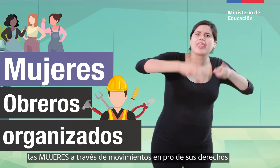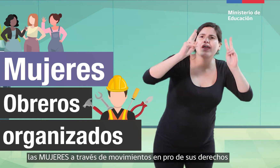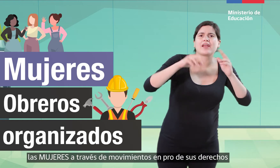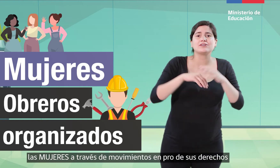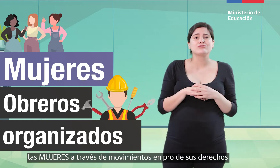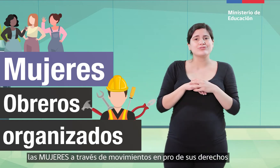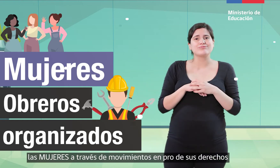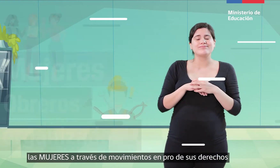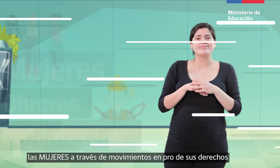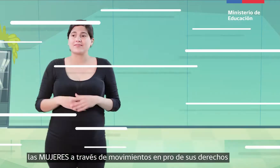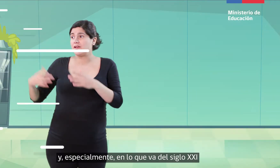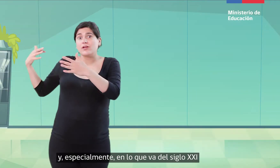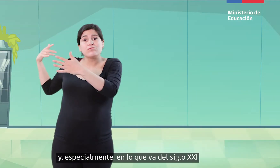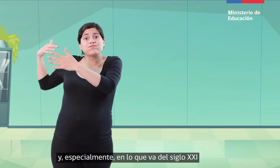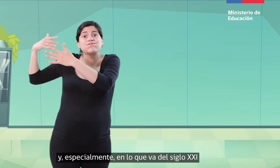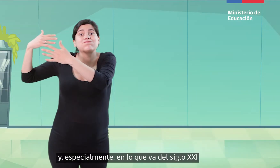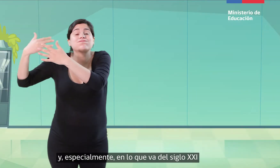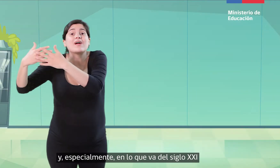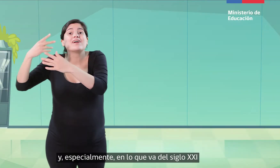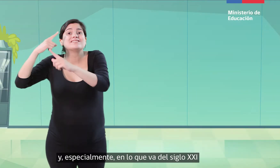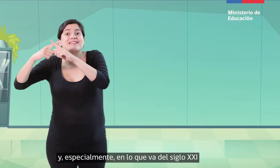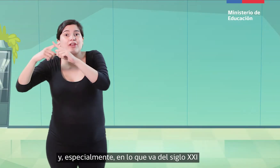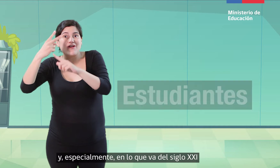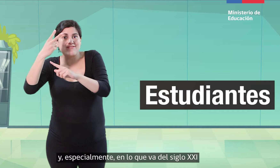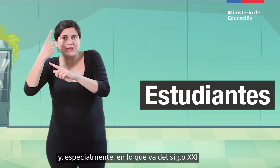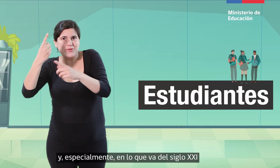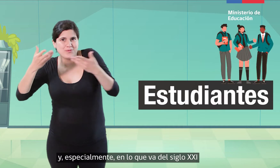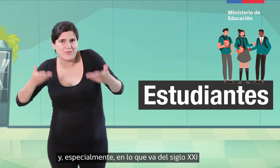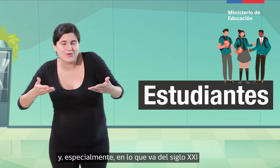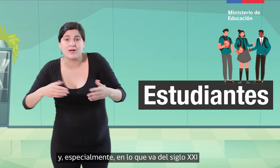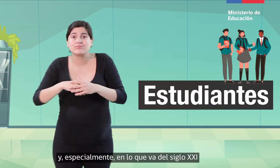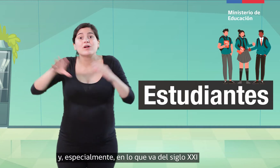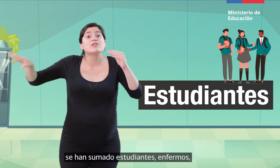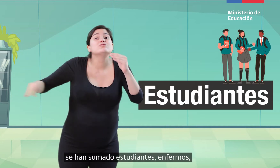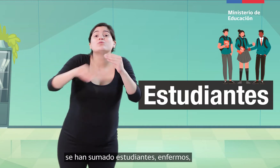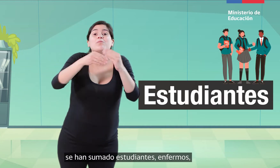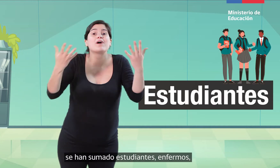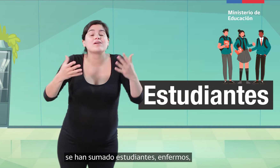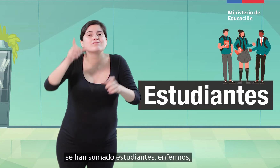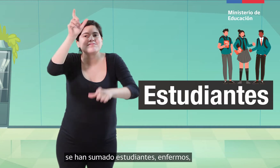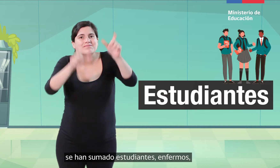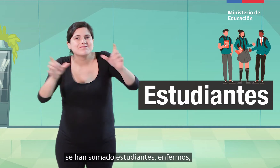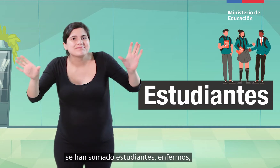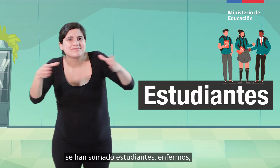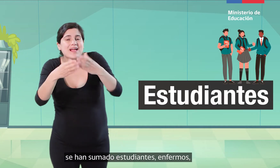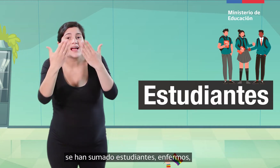de sus derechos y especialmente en lo que va del siglo XXI, se han sumado estudiantes, enfermos,